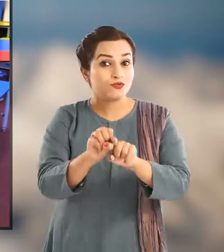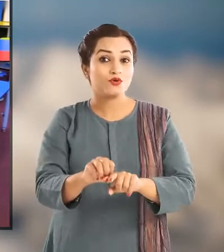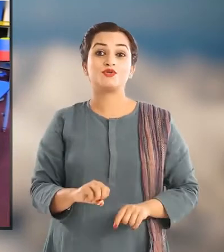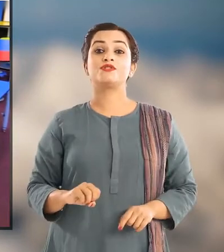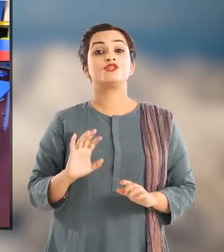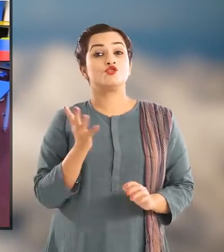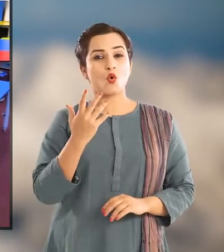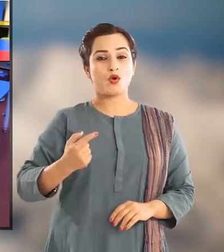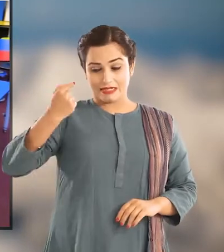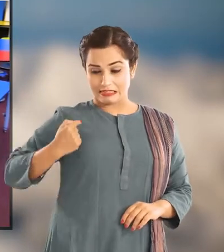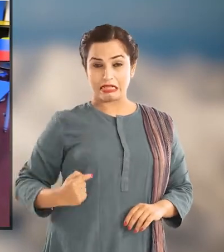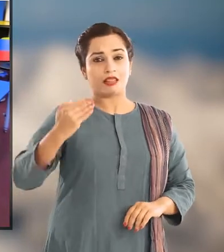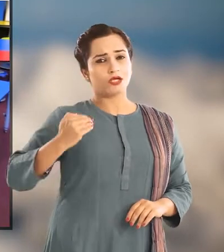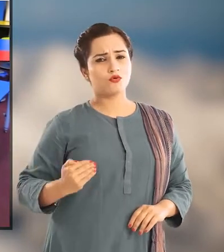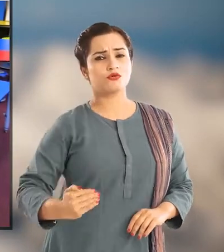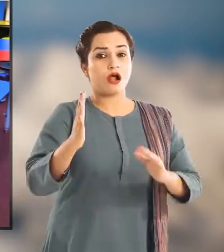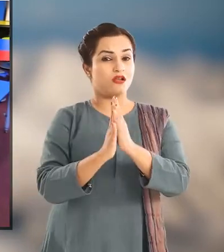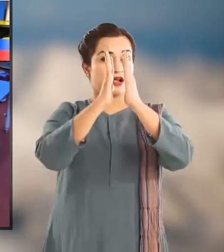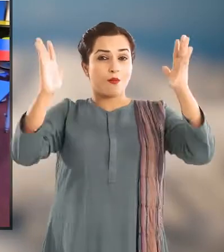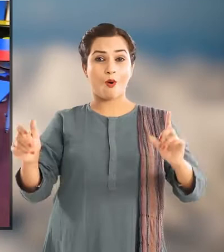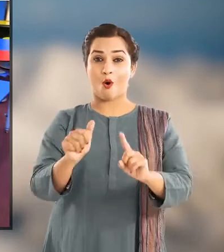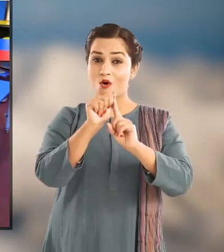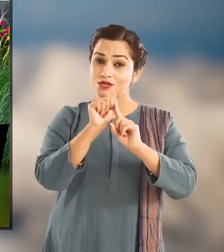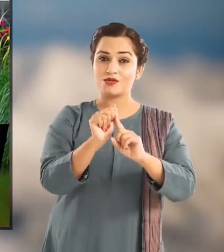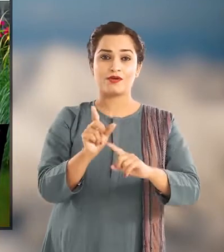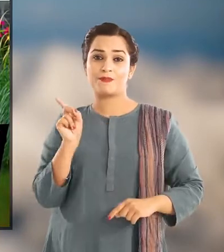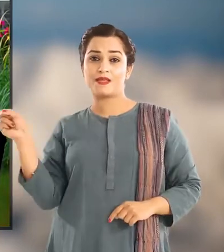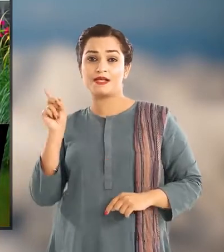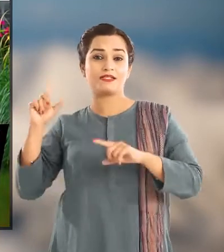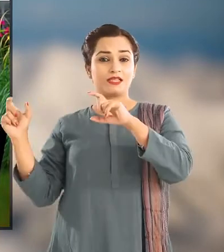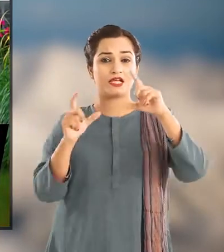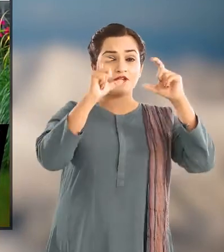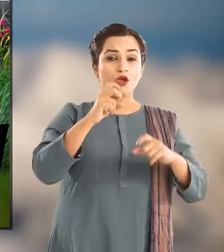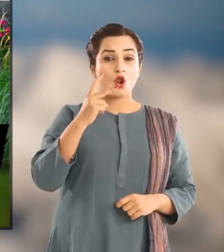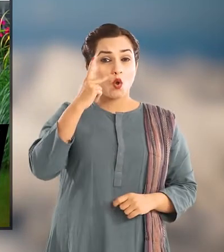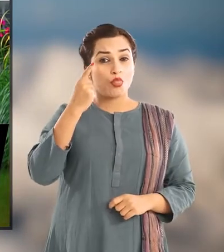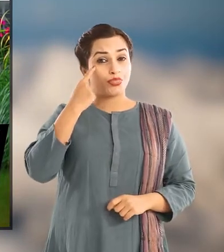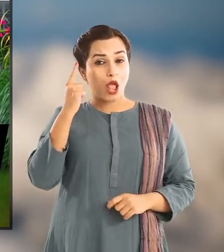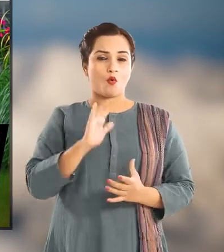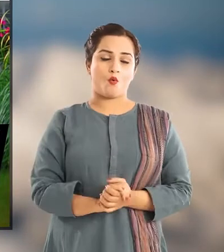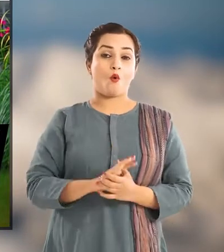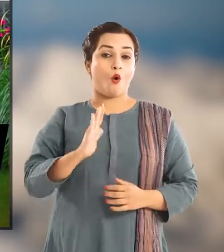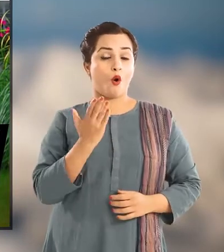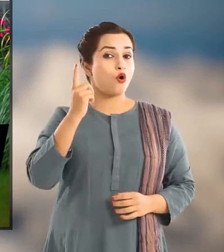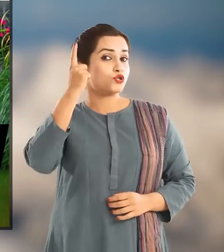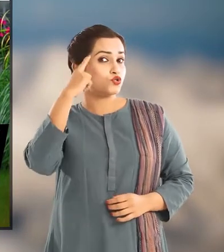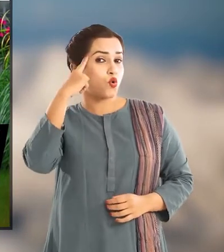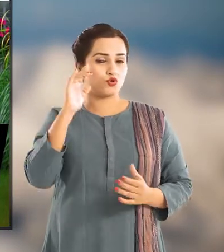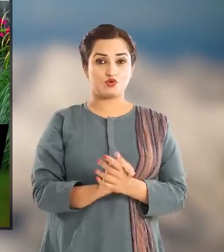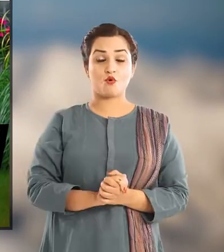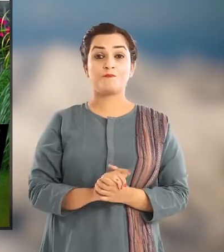बहुत सरूरी हैं जिन्दगी गुजारने के लिए इस तस्वीर को हौर से देखिए और बताईए कि